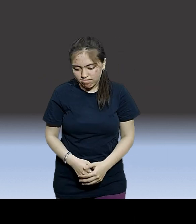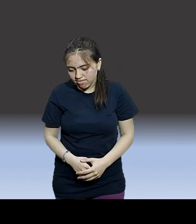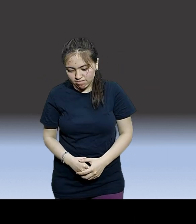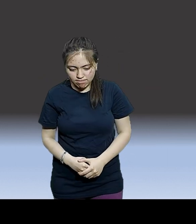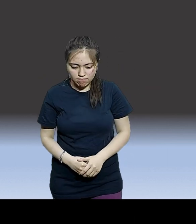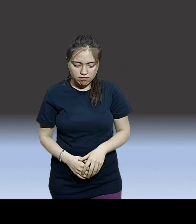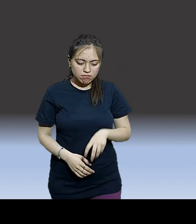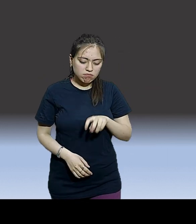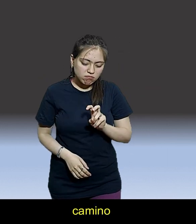Camino.